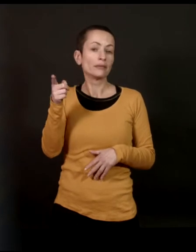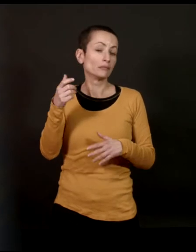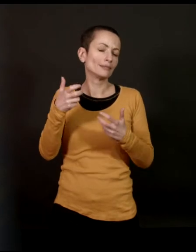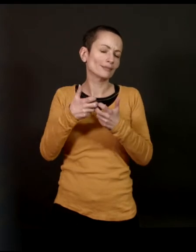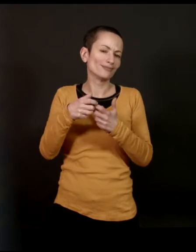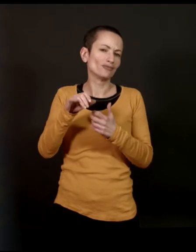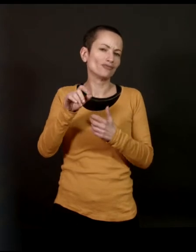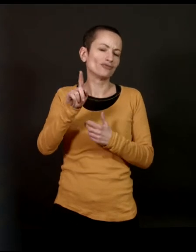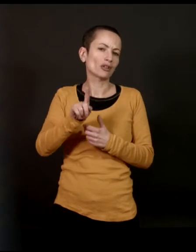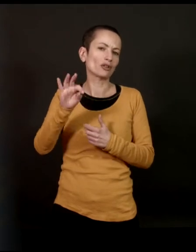Thomasin, entre autres qualités,